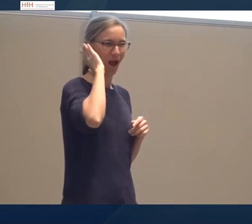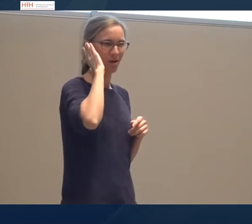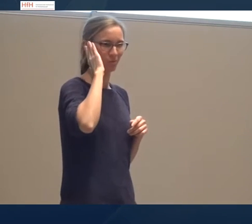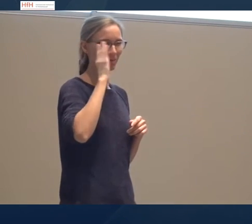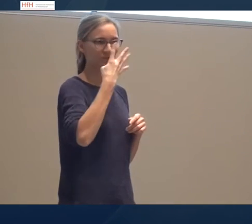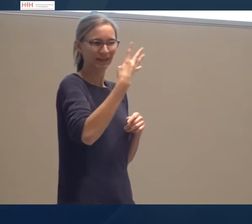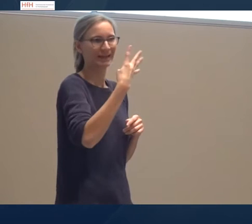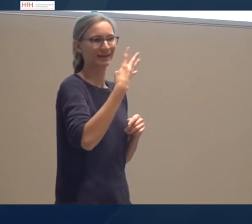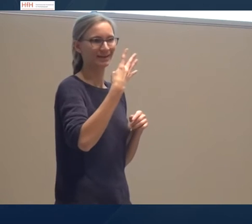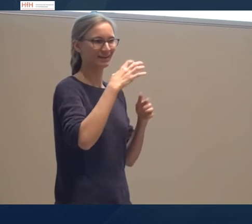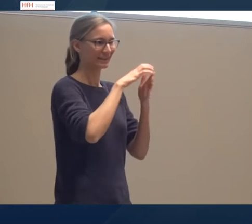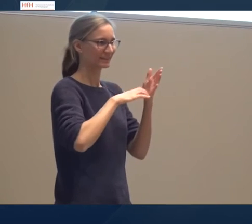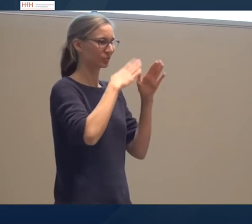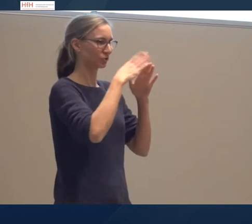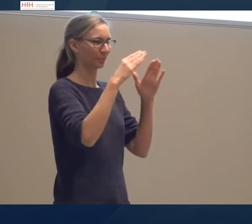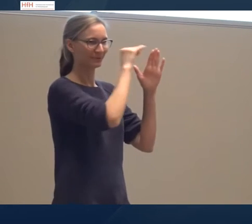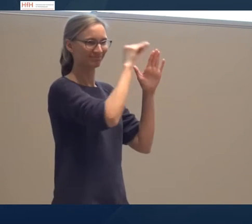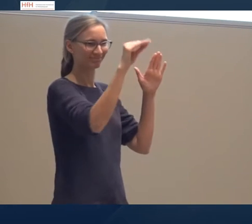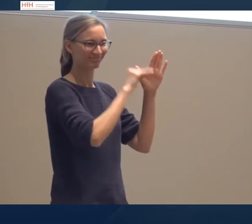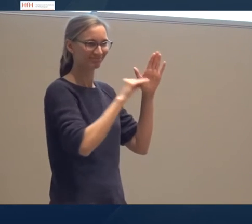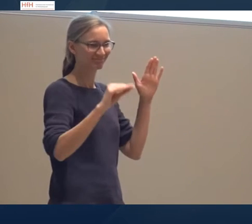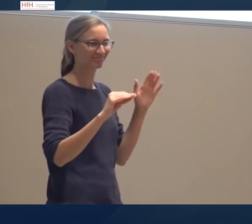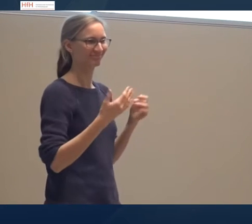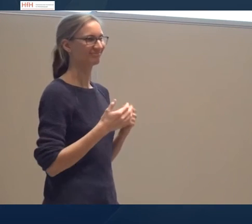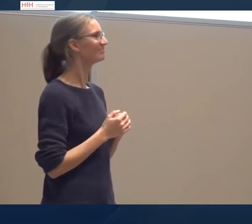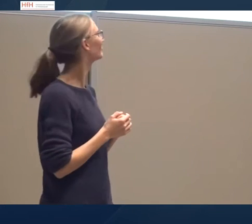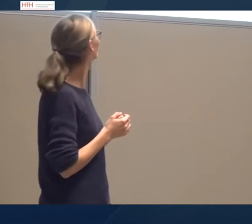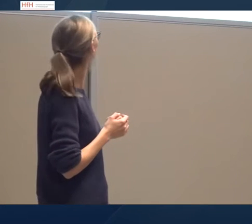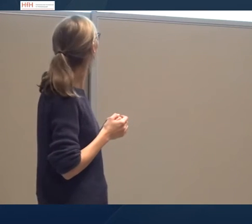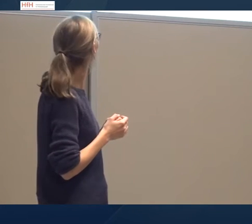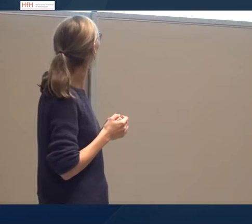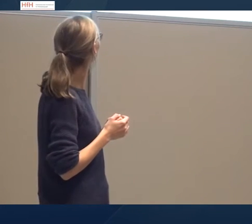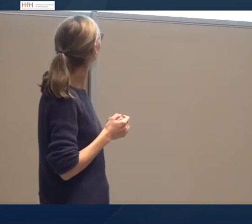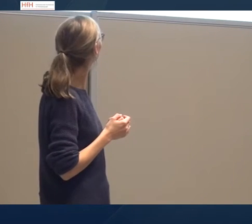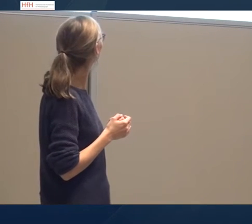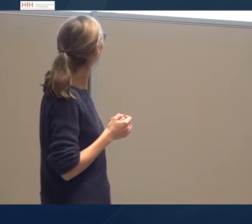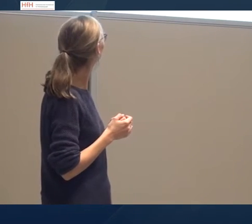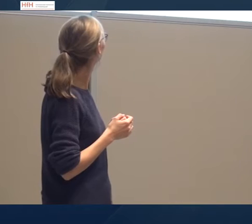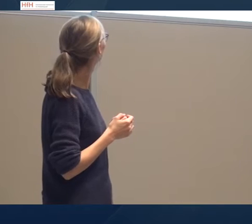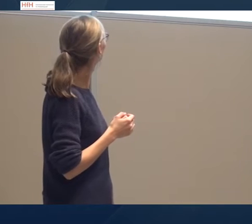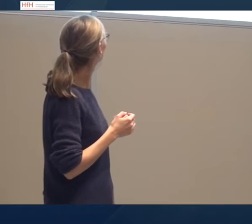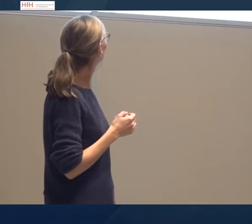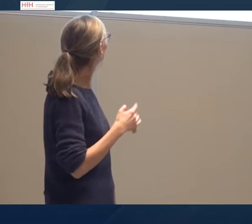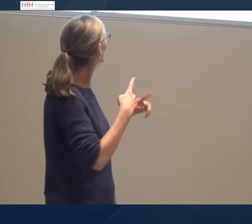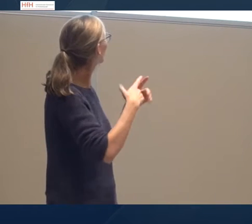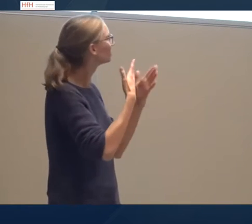vier Texttypen auf, als Top 4 genannt durch die Experten und Expertinnen.